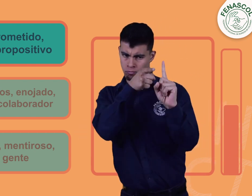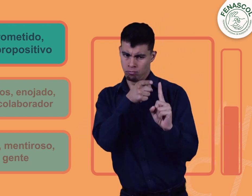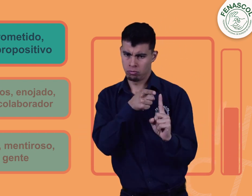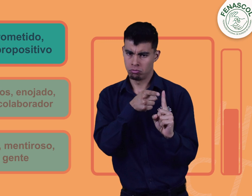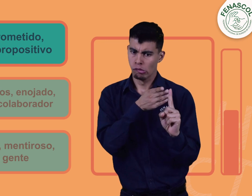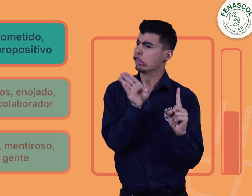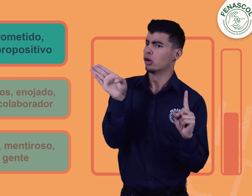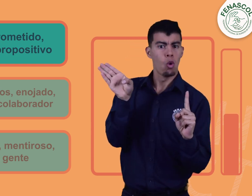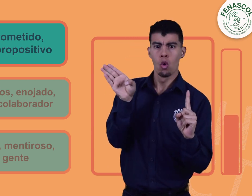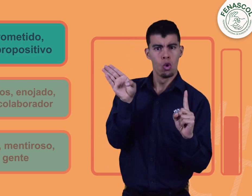Enfocado.